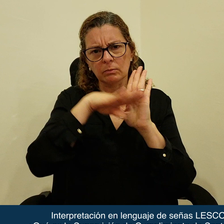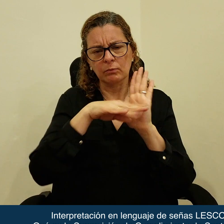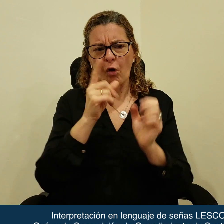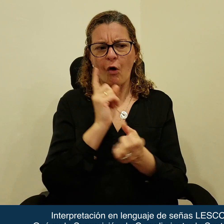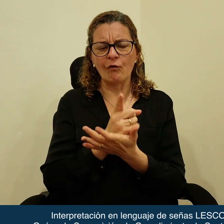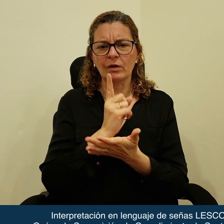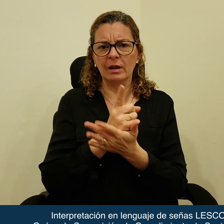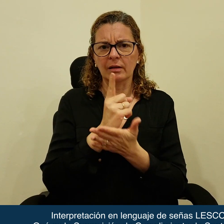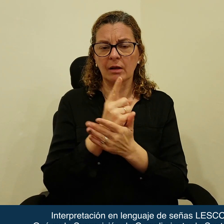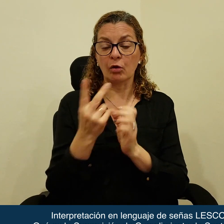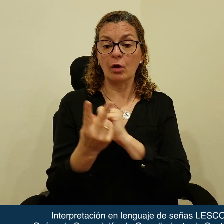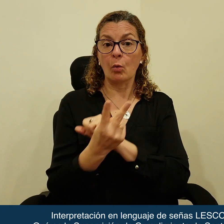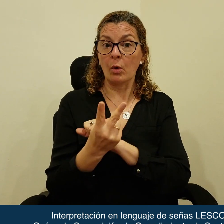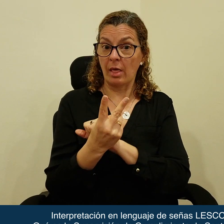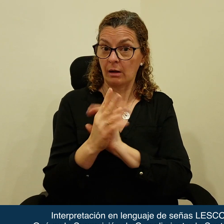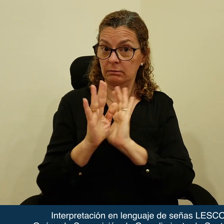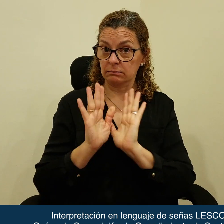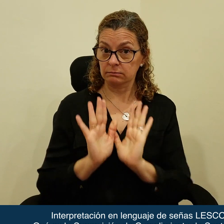obligación de reparar.